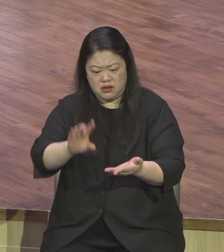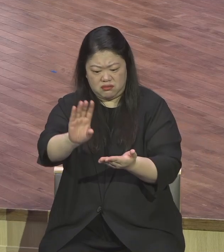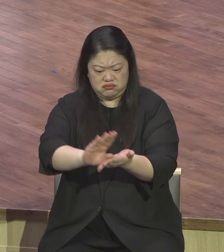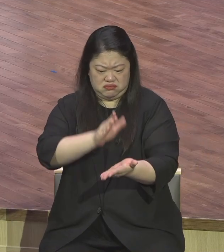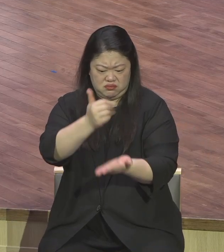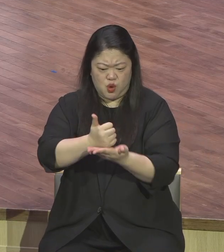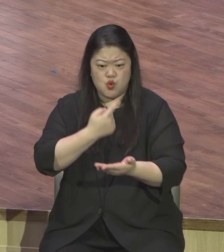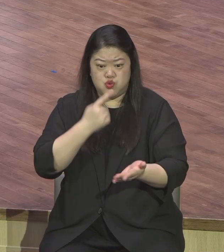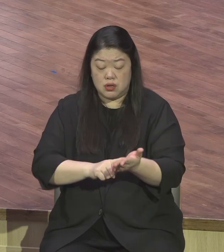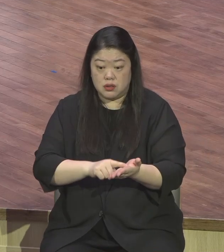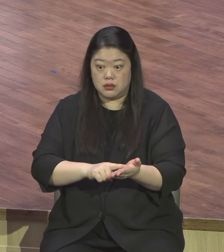났습니까